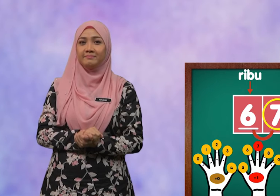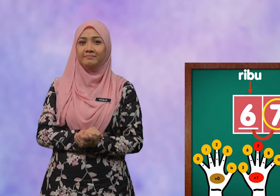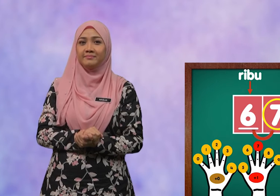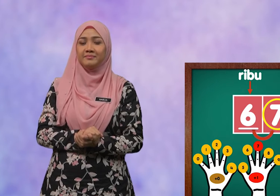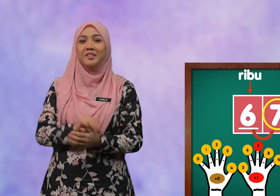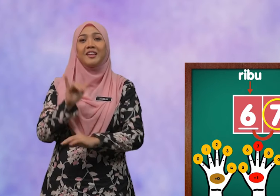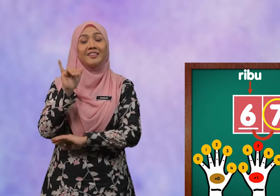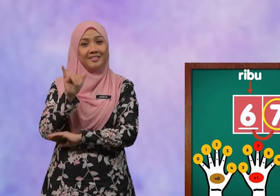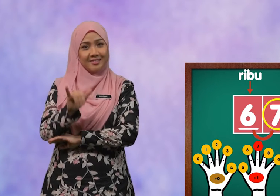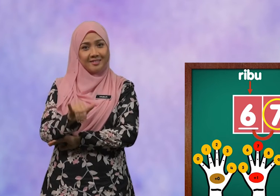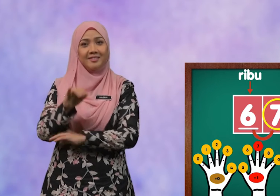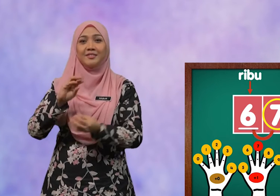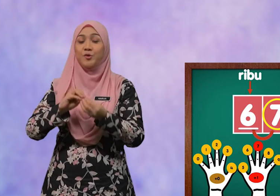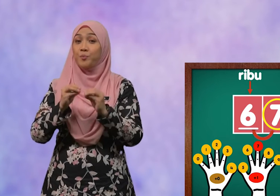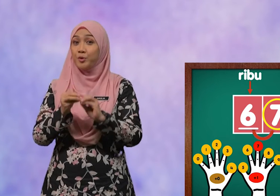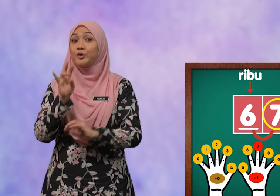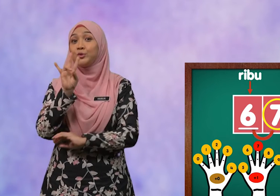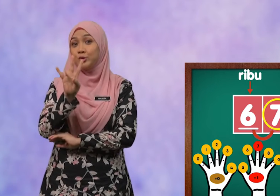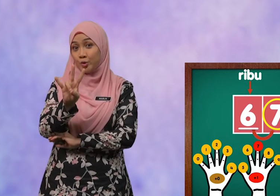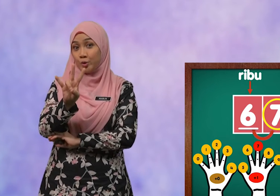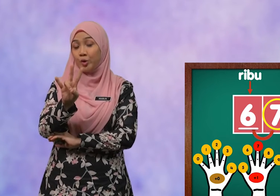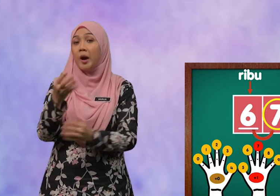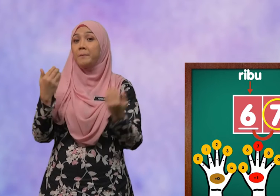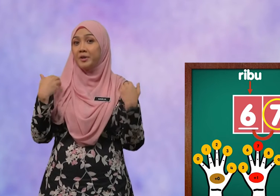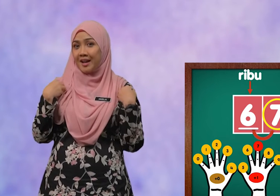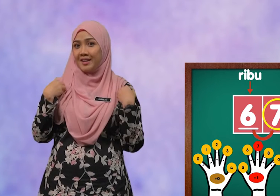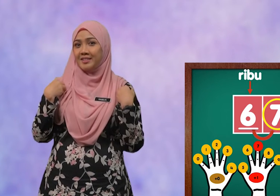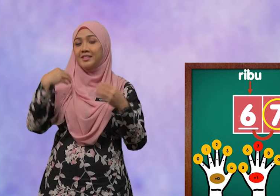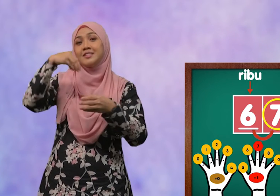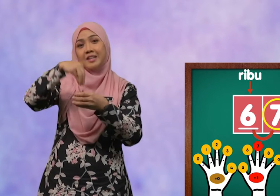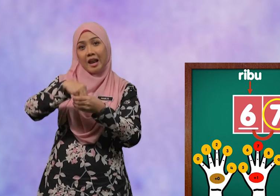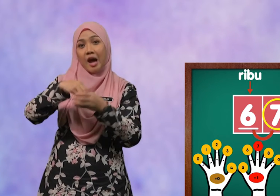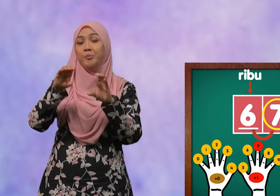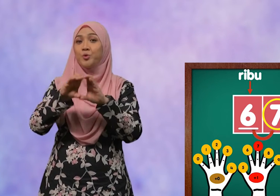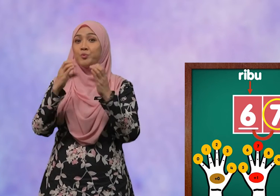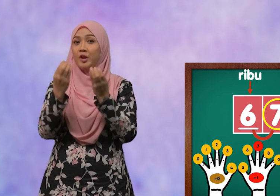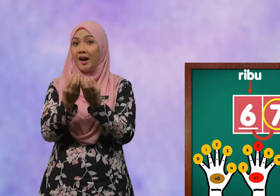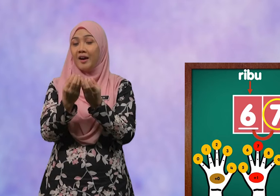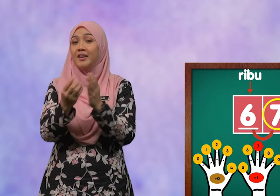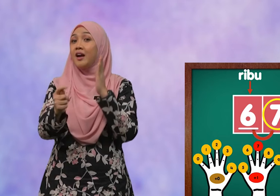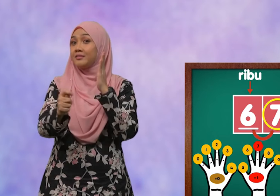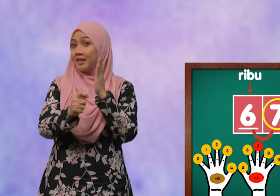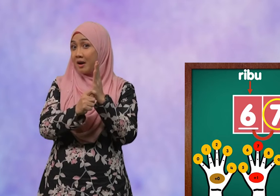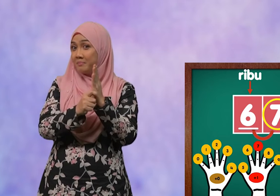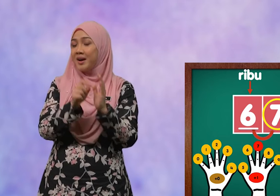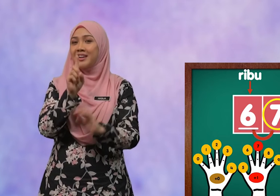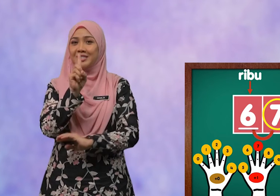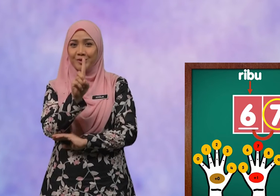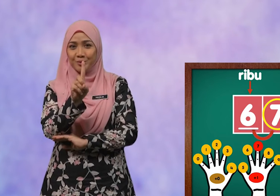Ya, nombor 7 berada dalam kumpulan tambah 1